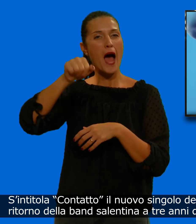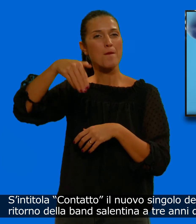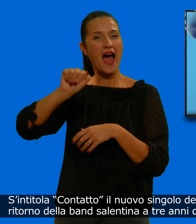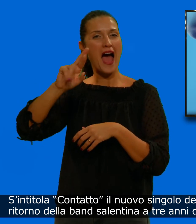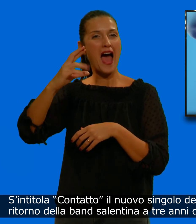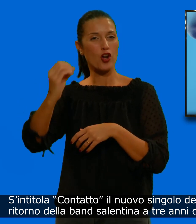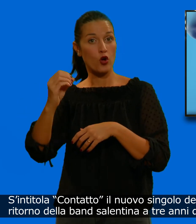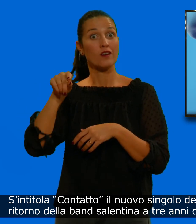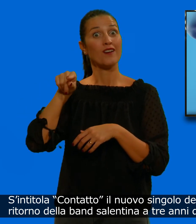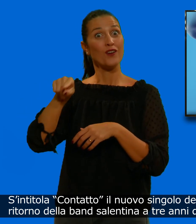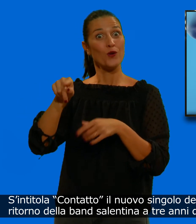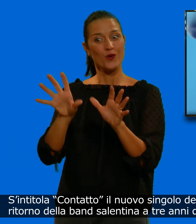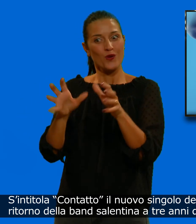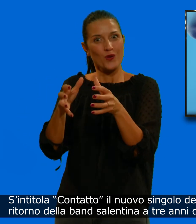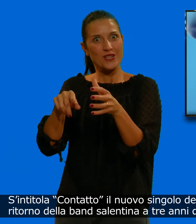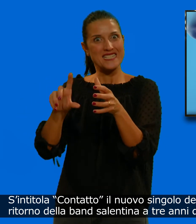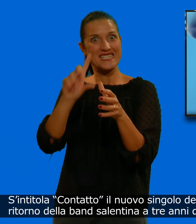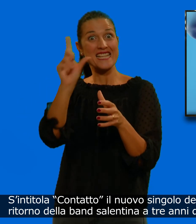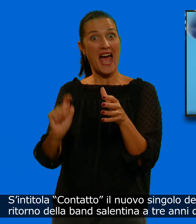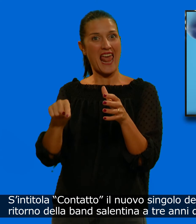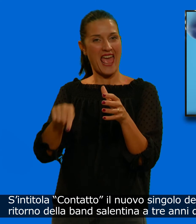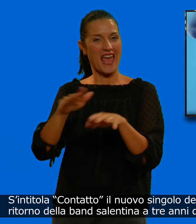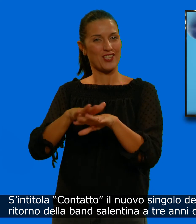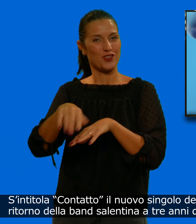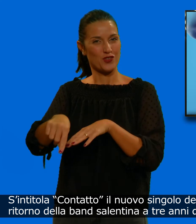Salentina a tre anni da Amore che torni.